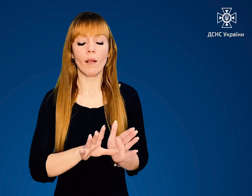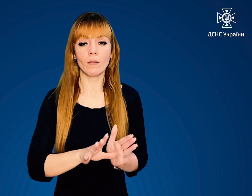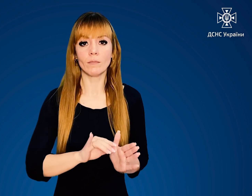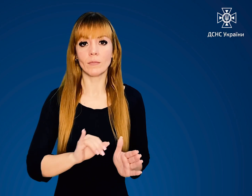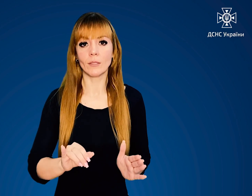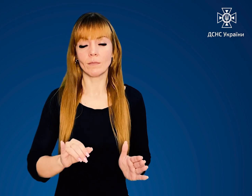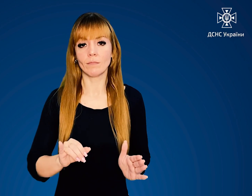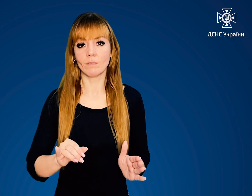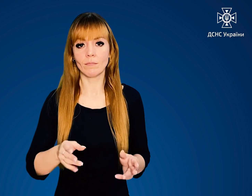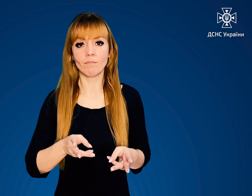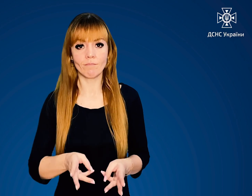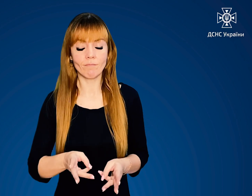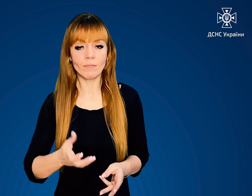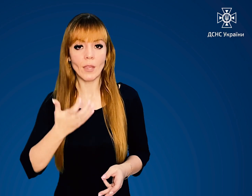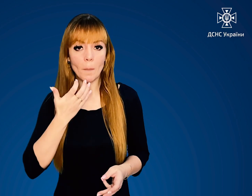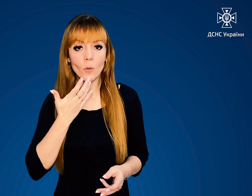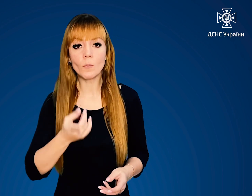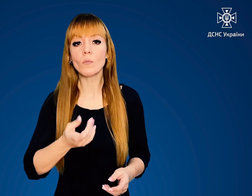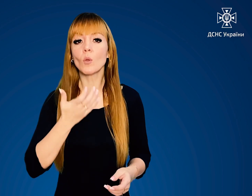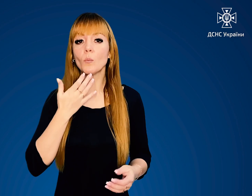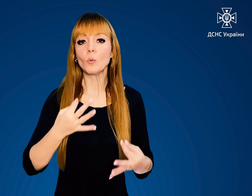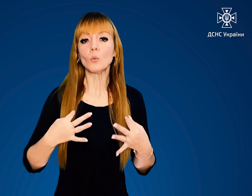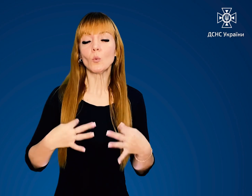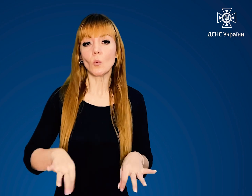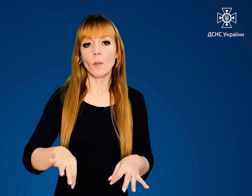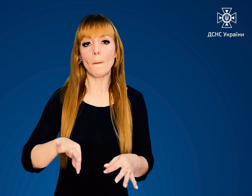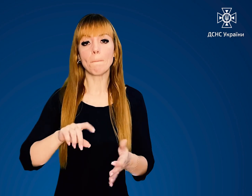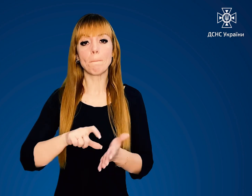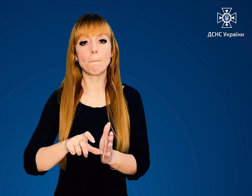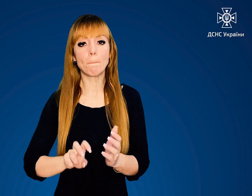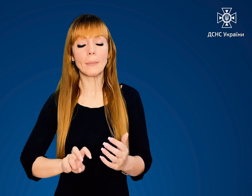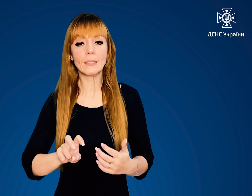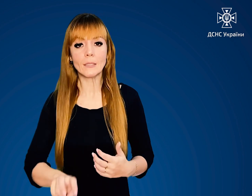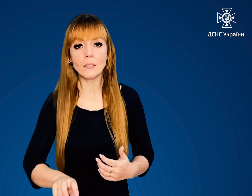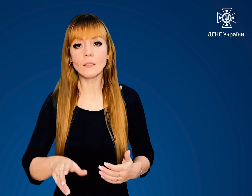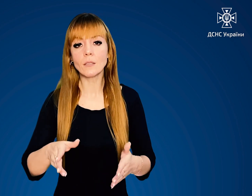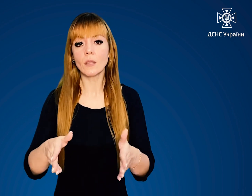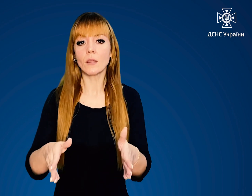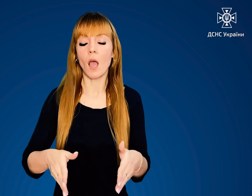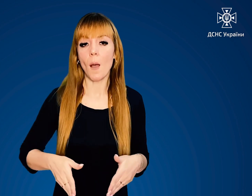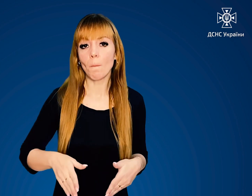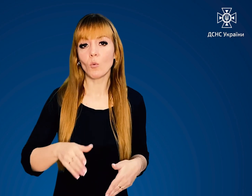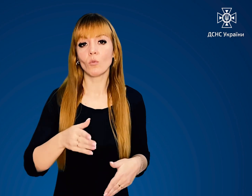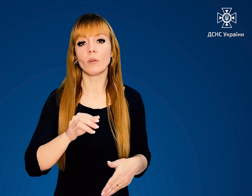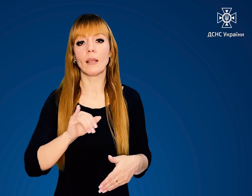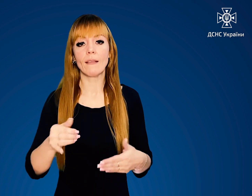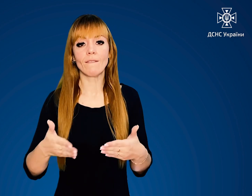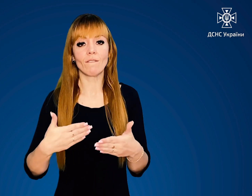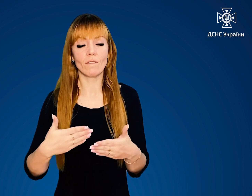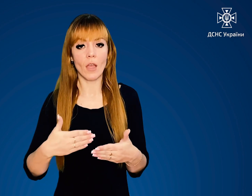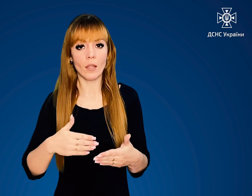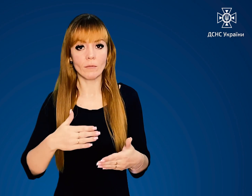електроенергії вдома Утепліть під'їзд, тамбур та вхідні двері до помешкань